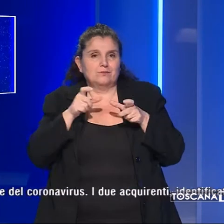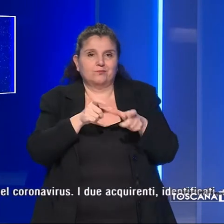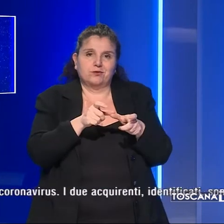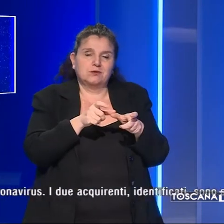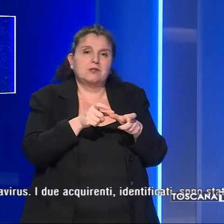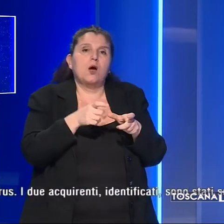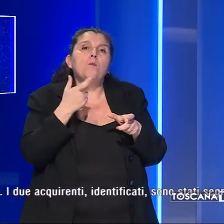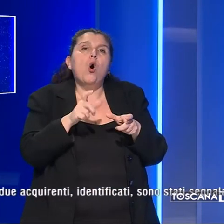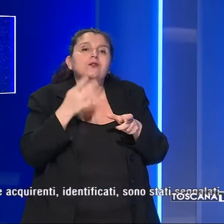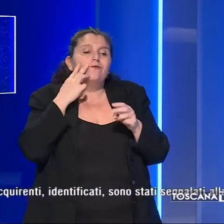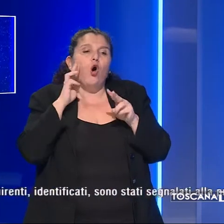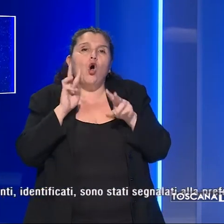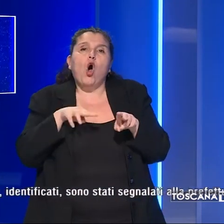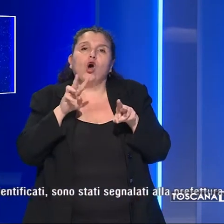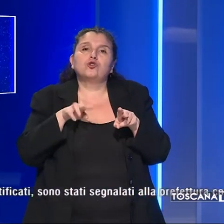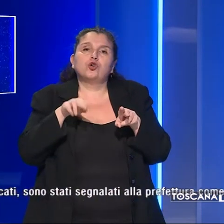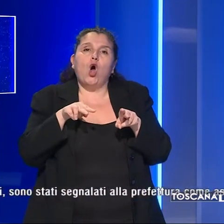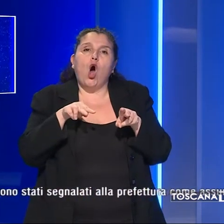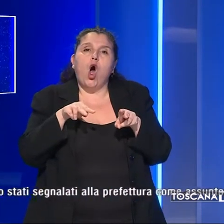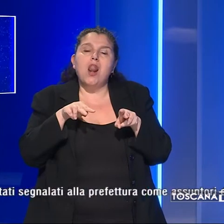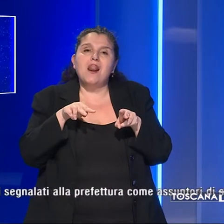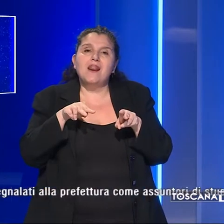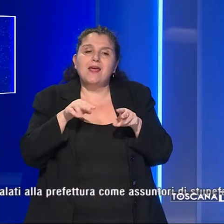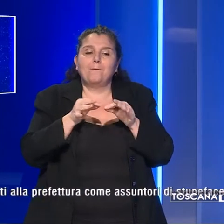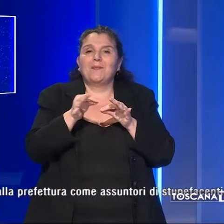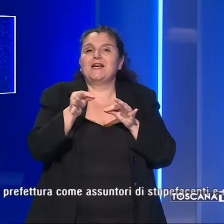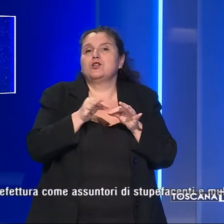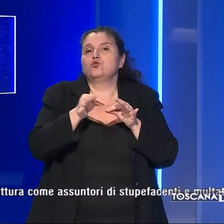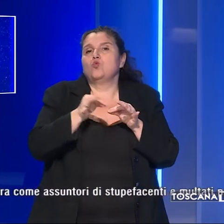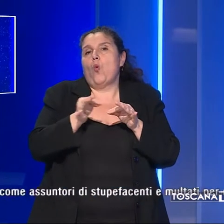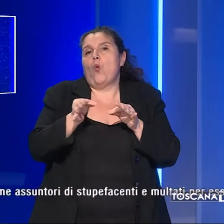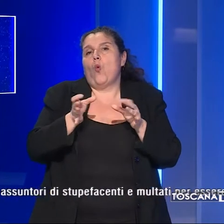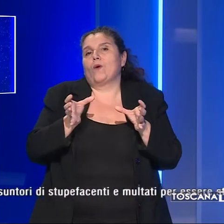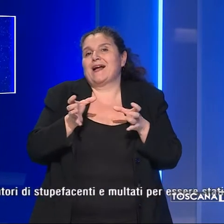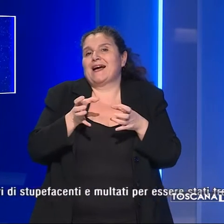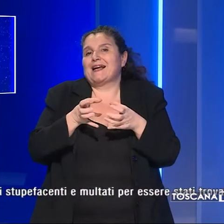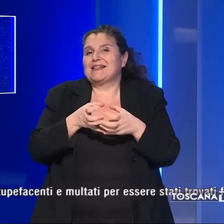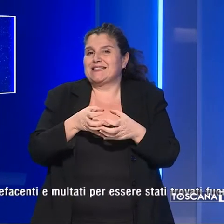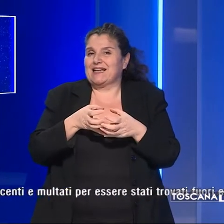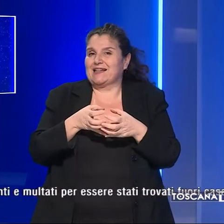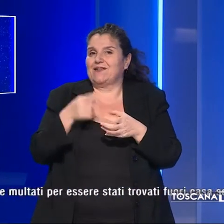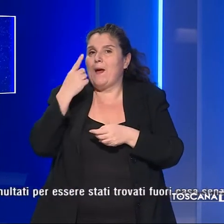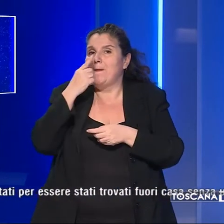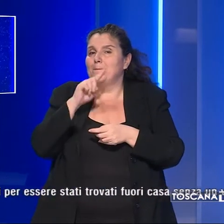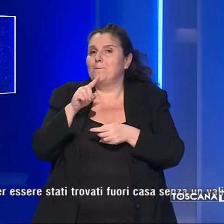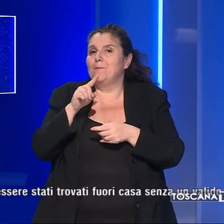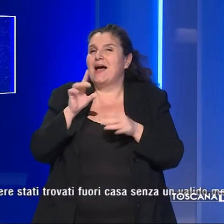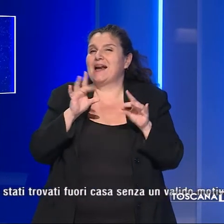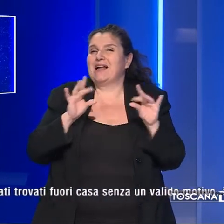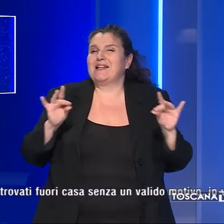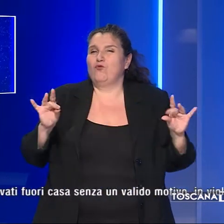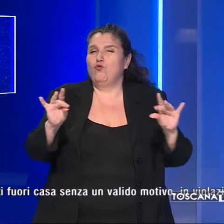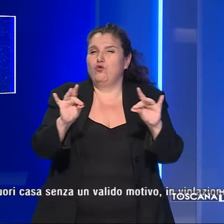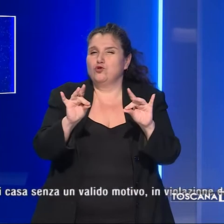impegnati nei controlli per il rispetto delle misure restrittive in vigore per contrastare la